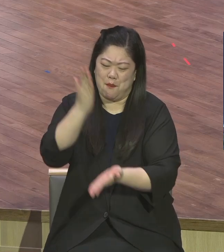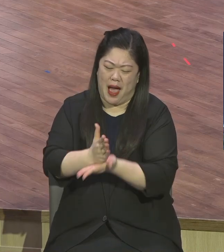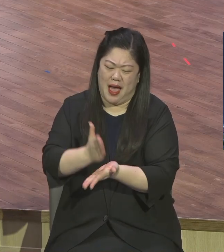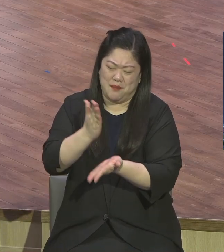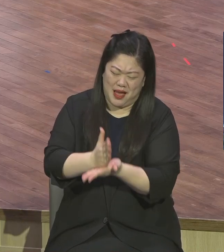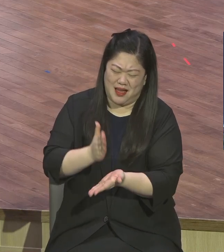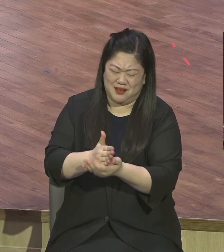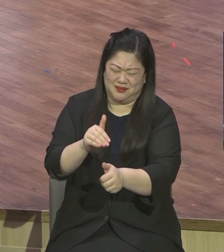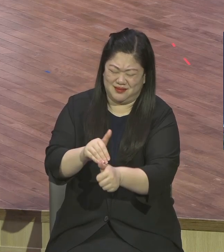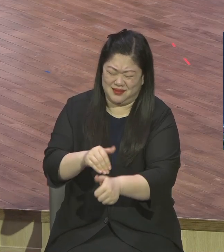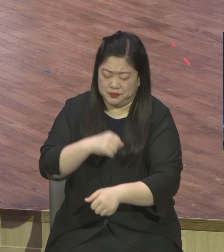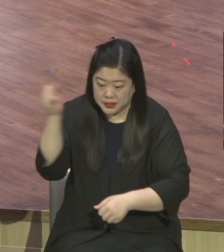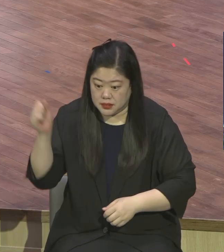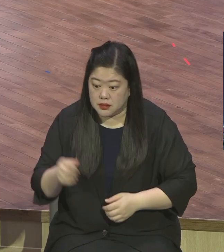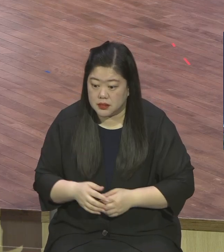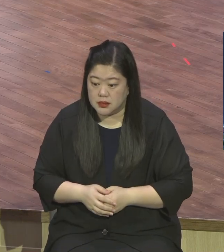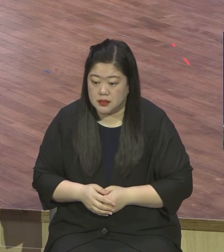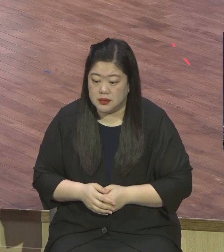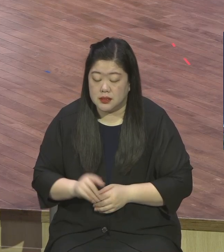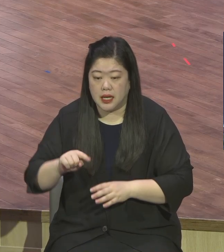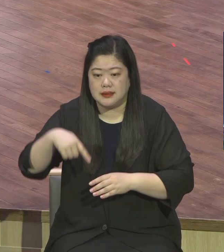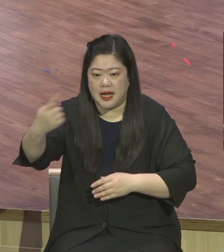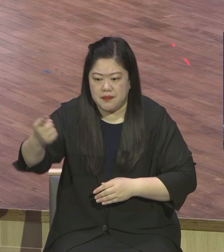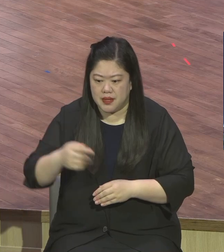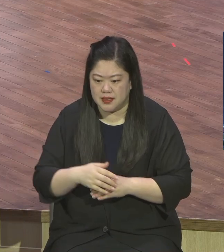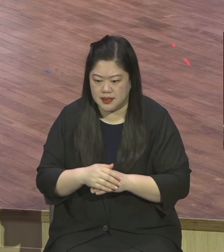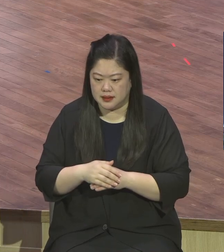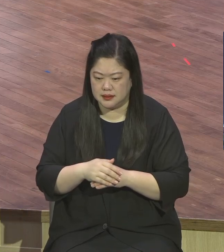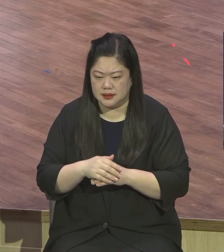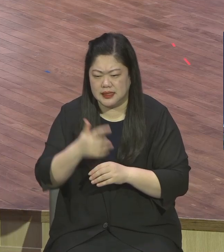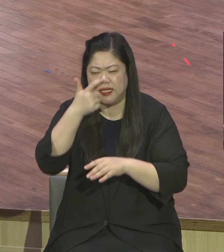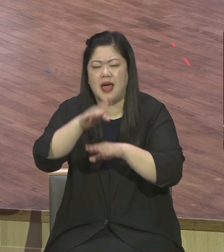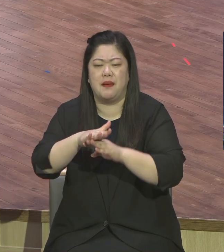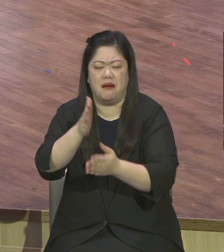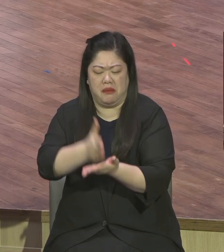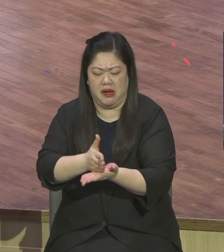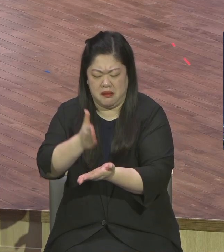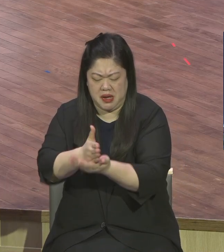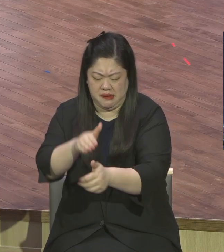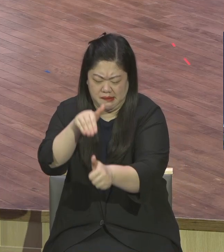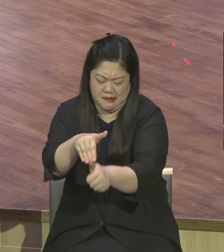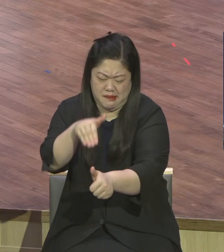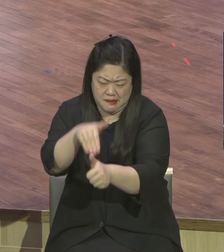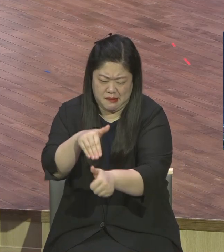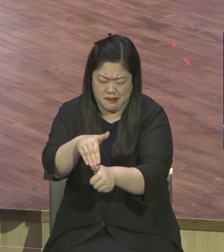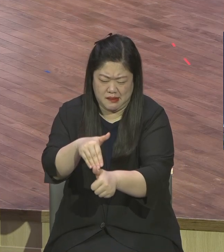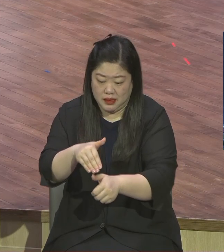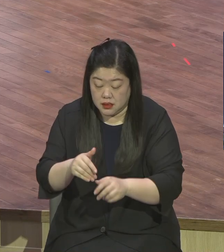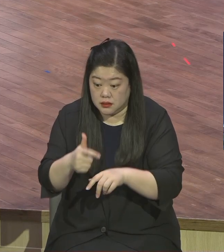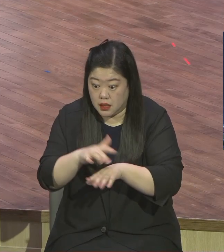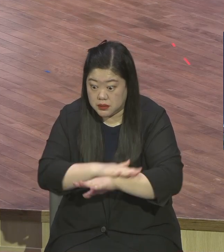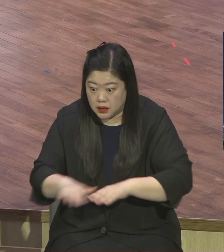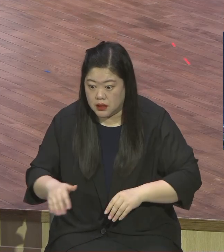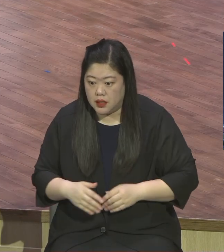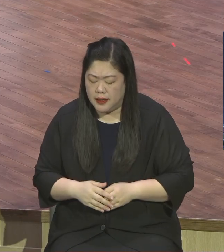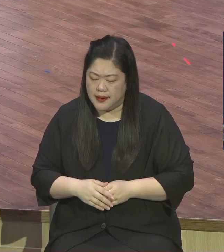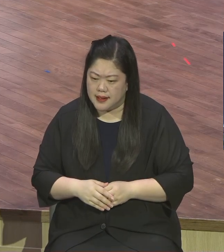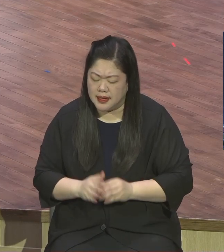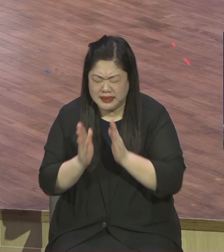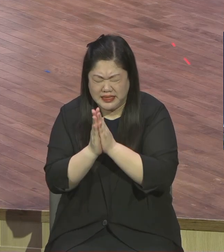이 귀신이 여러분의 생각 속에 들어와서 계속해서 여러분 유혹을 합니다 한 신학자가 이런 표현을 했어요 당신이